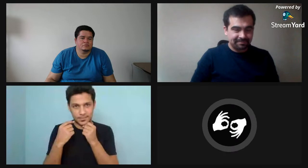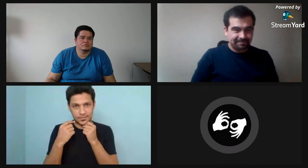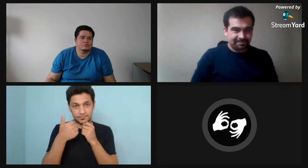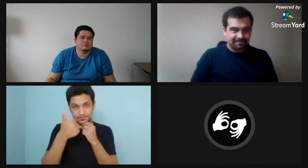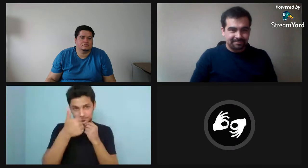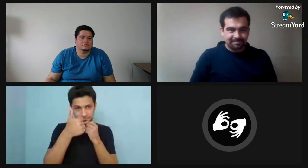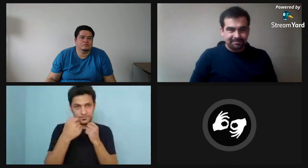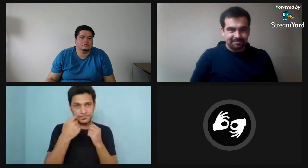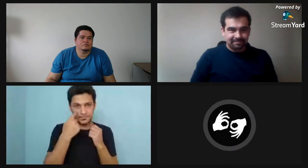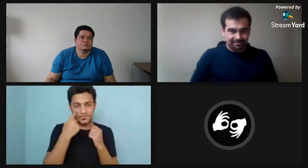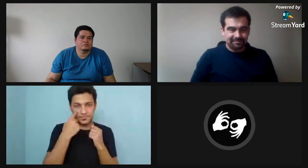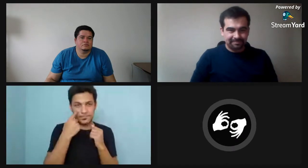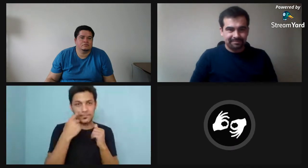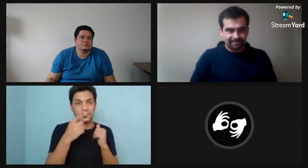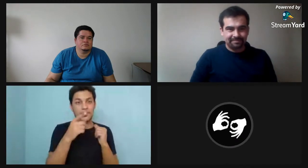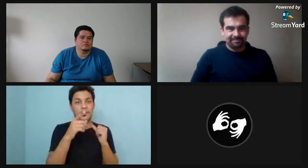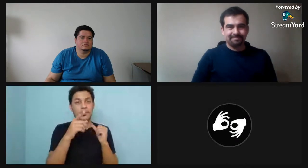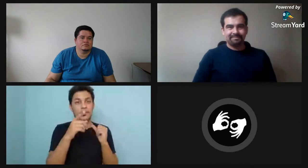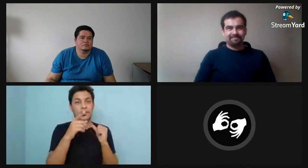dejar a ustedes ahora en pantalla más grande, ¿sí?